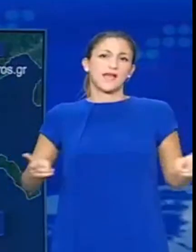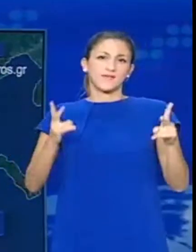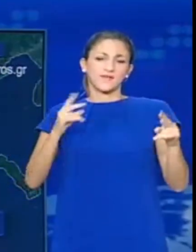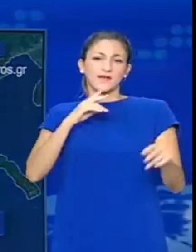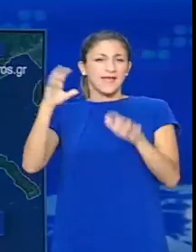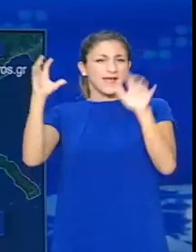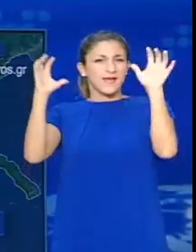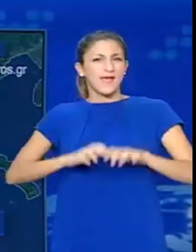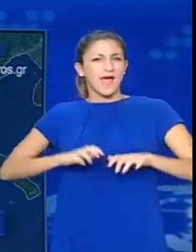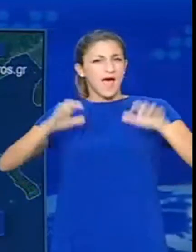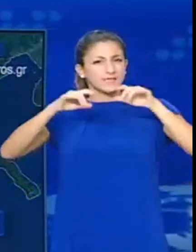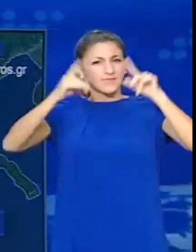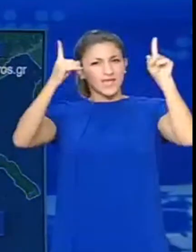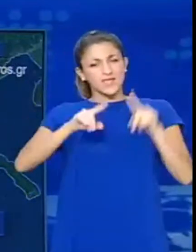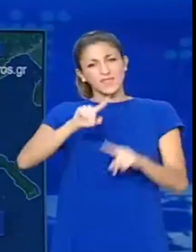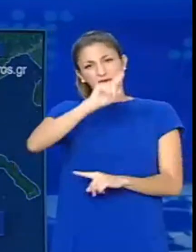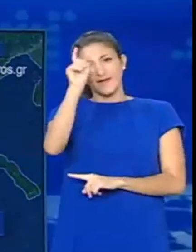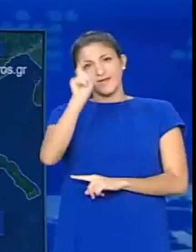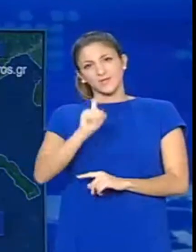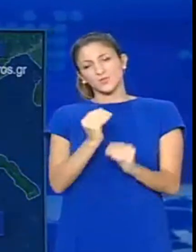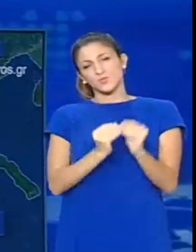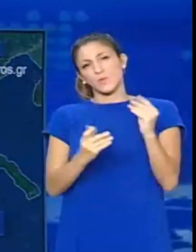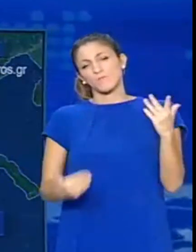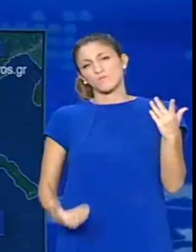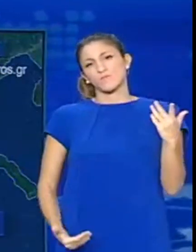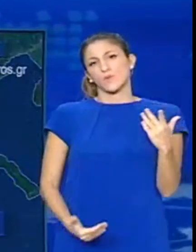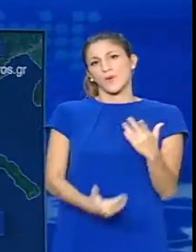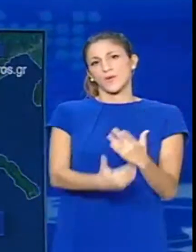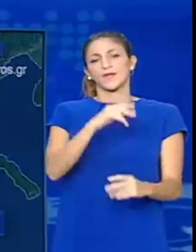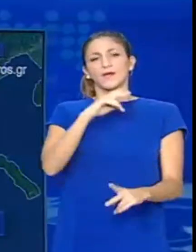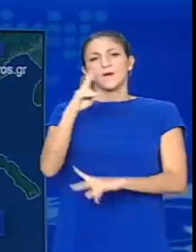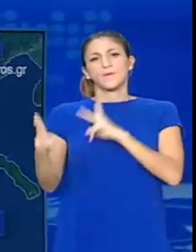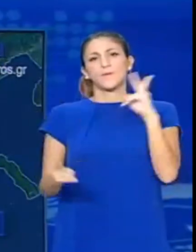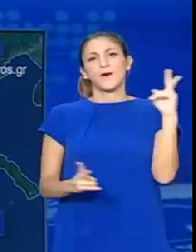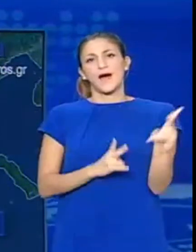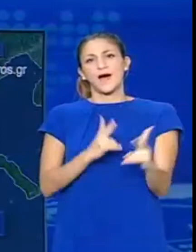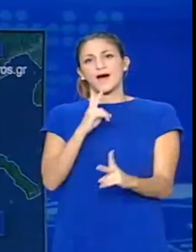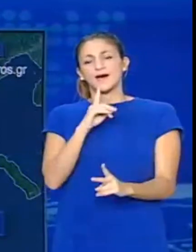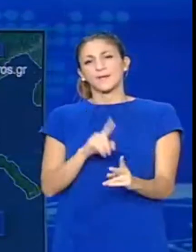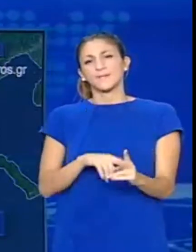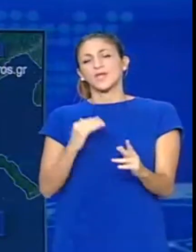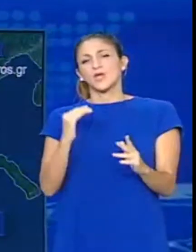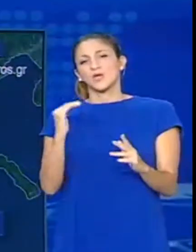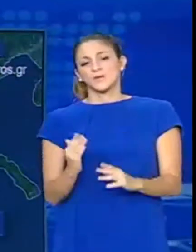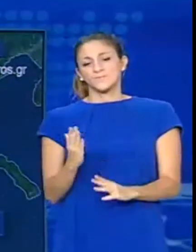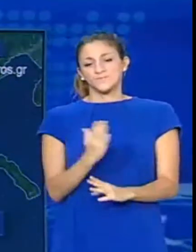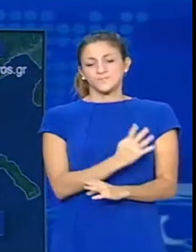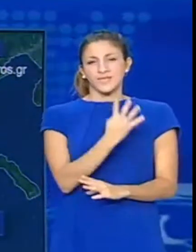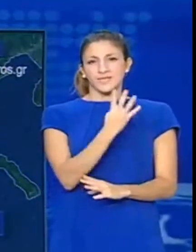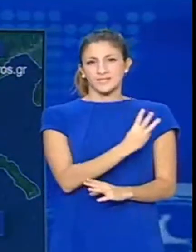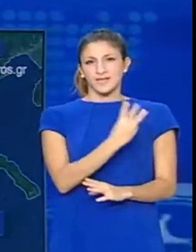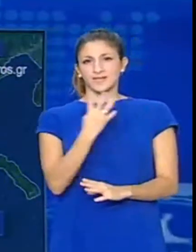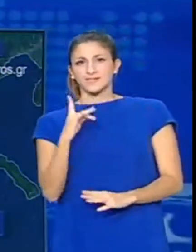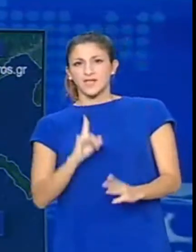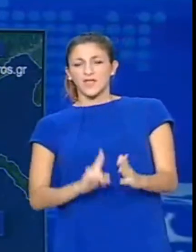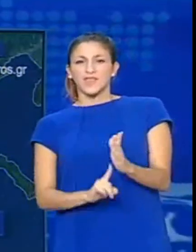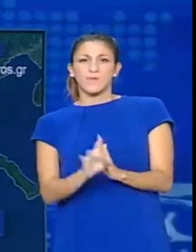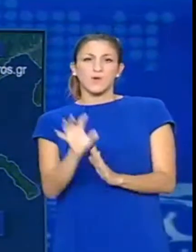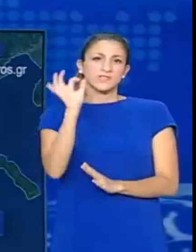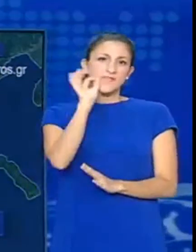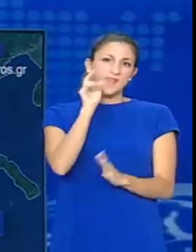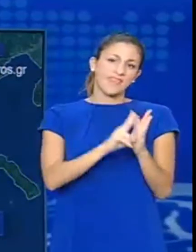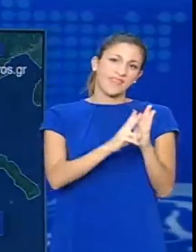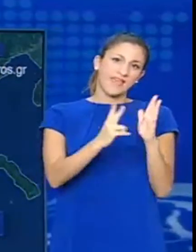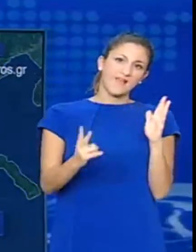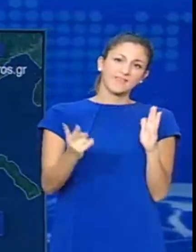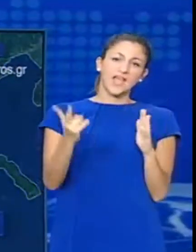Πρόσχερη καταιγίδα είναι πιθανό να εκδηλωθεί κυρίως στις πρωινές ώρες. Οι άνεμοι θα πνεουν νότιοι, νοτιοανατολικοί 3 με 4 ποφόρ και η θερμοκρασία θα κυμανθεί από